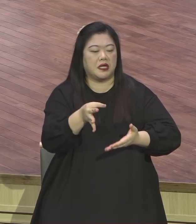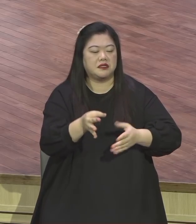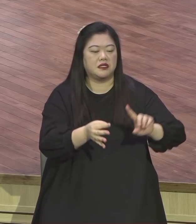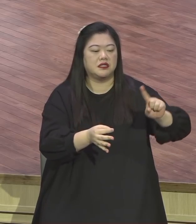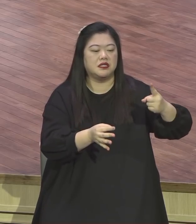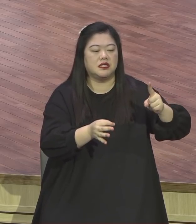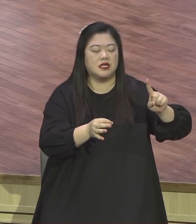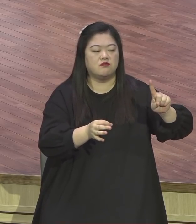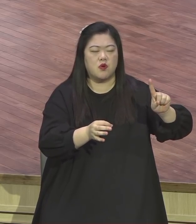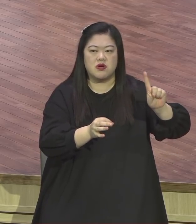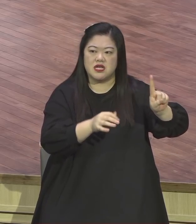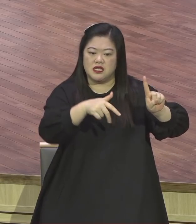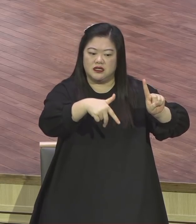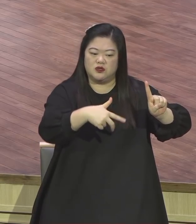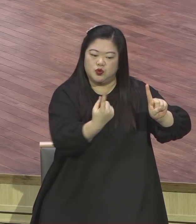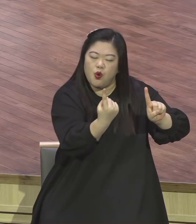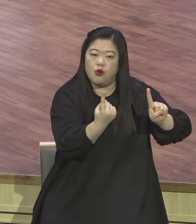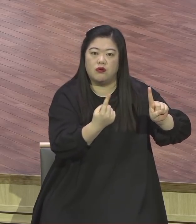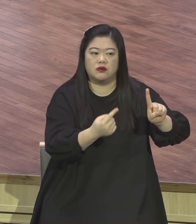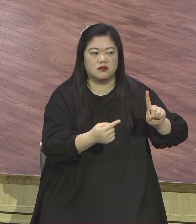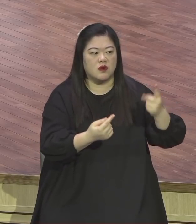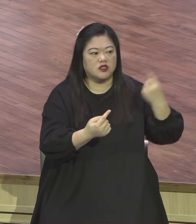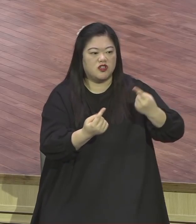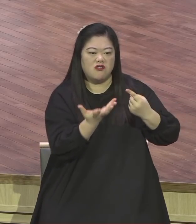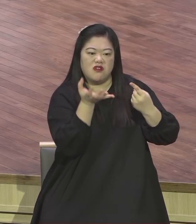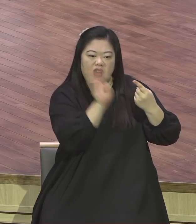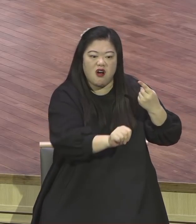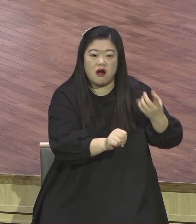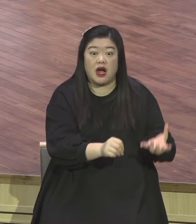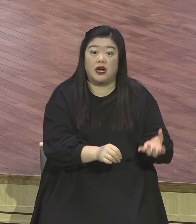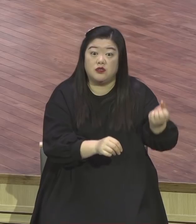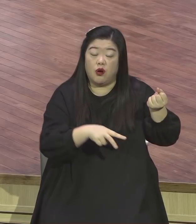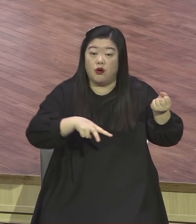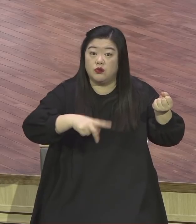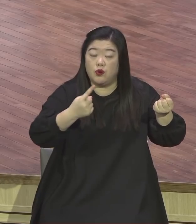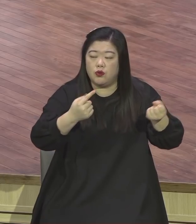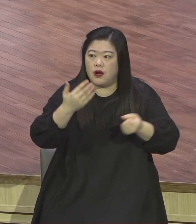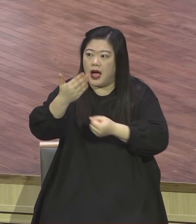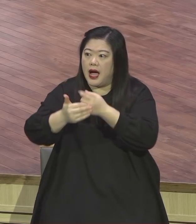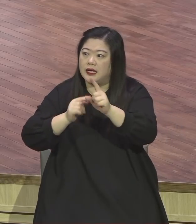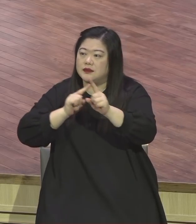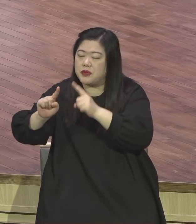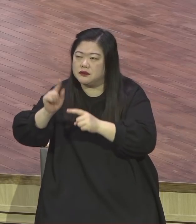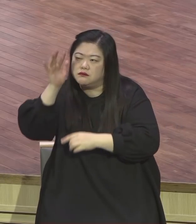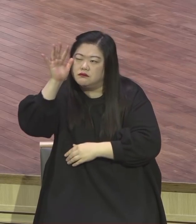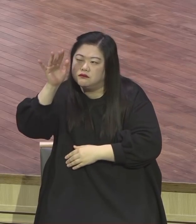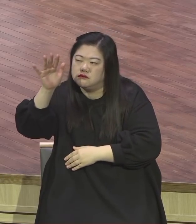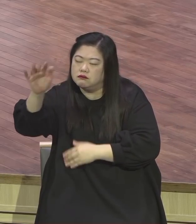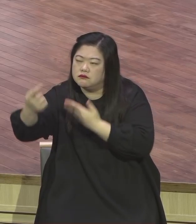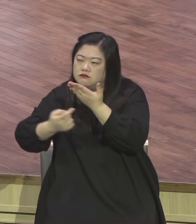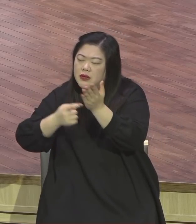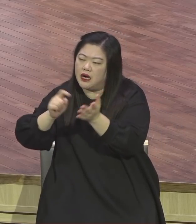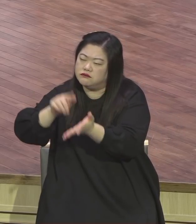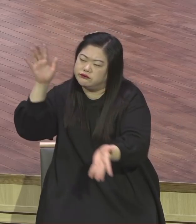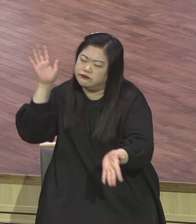여러분 삶 속에 기도가 마르지 않고 말씀이 여러분을 깨닫게 해줄 정도면